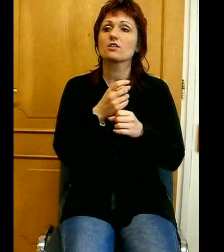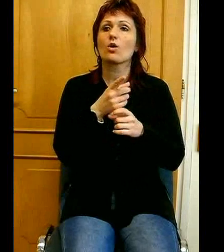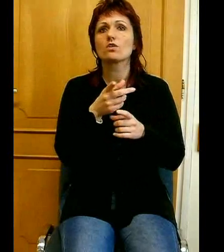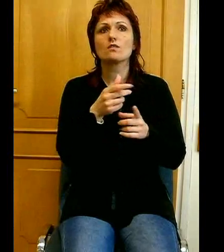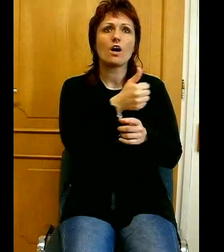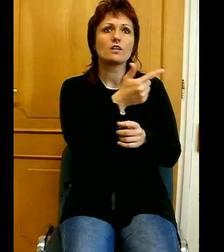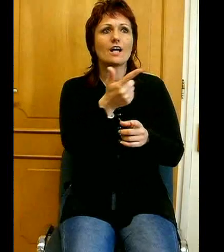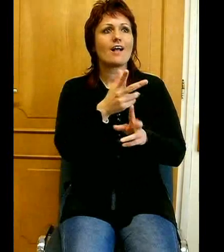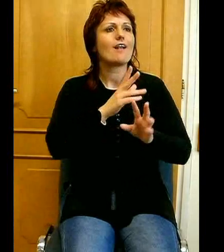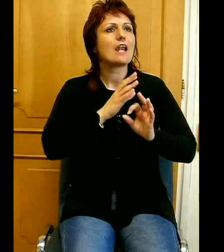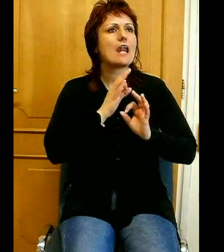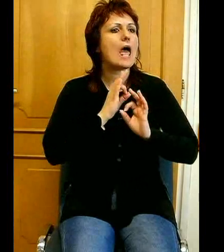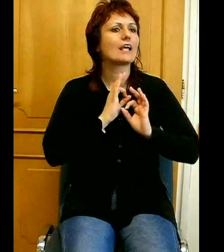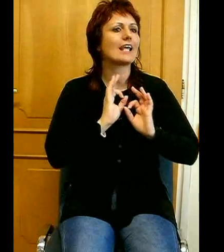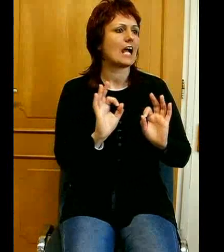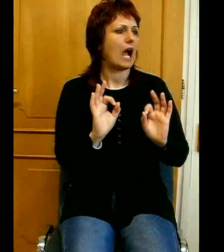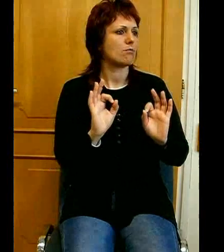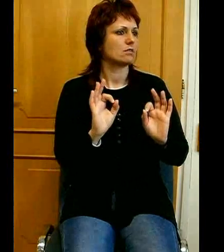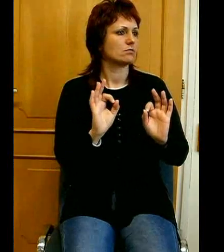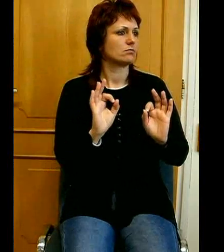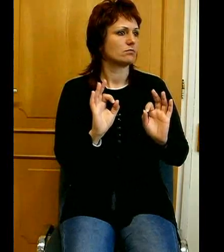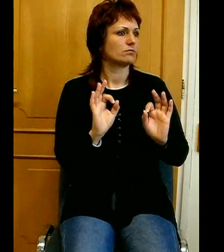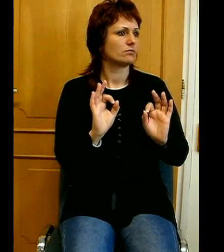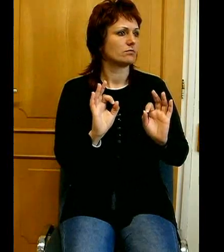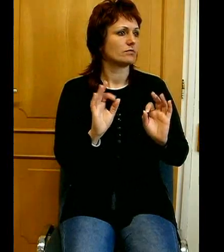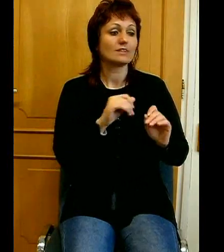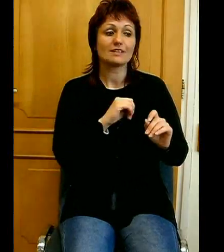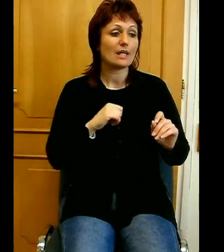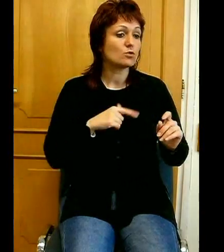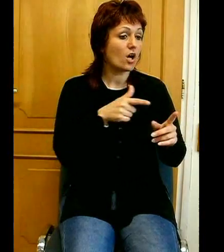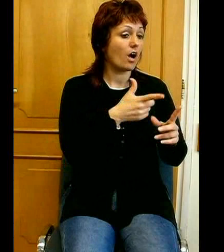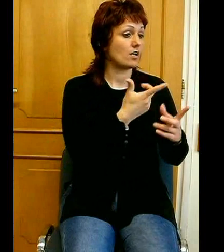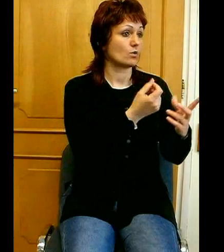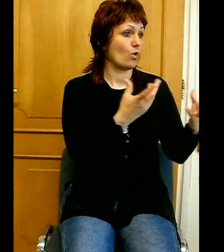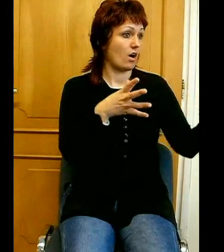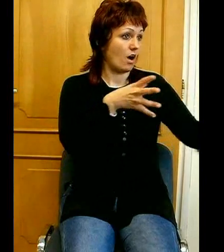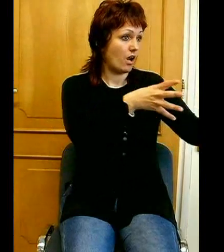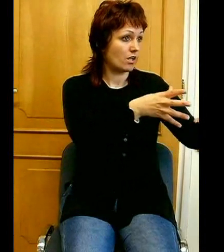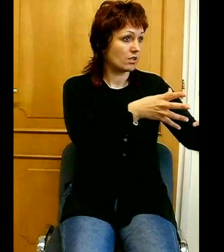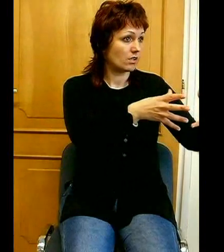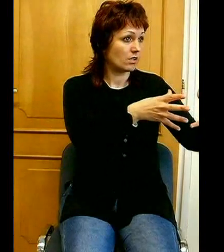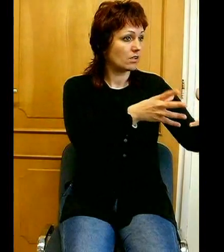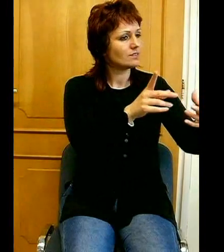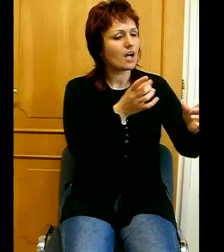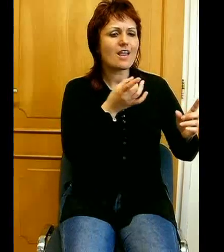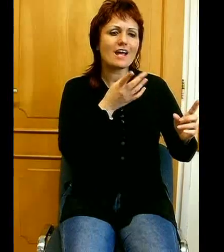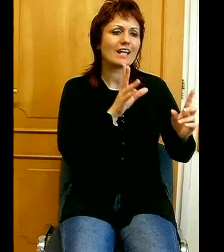azokkal. Nem csak azokkal, és soha nem másokkal a vására, de leginkább azokkal.